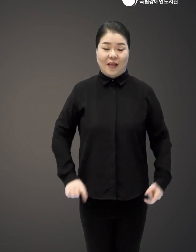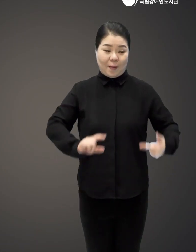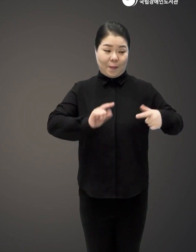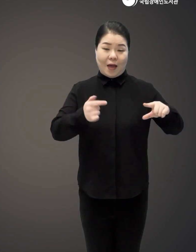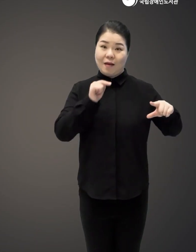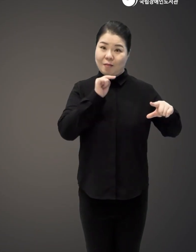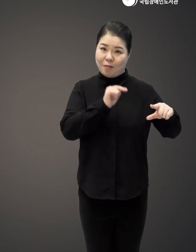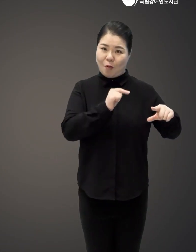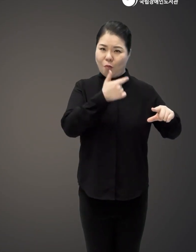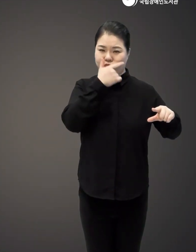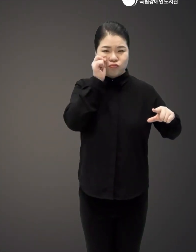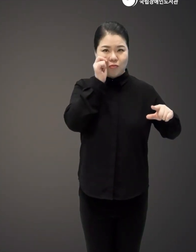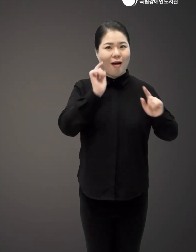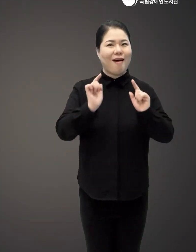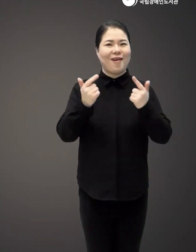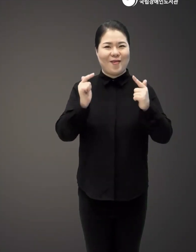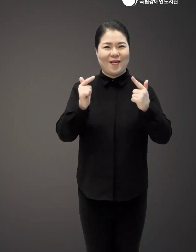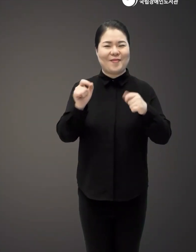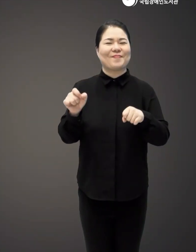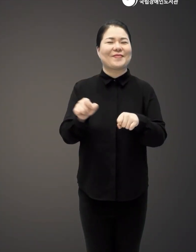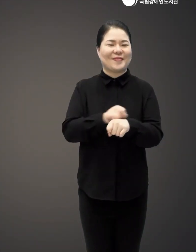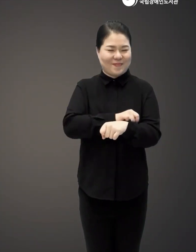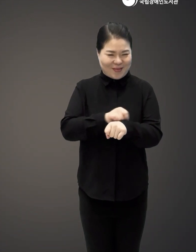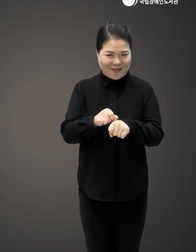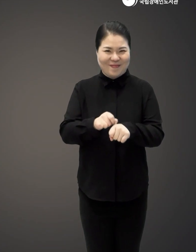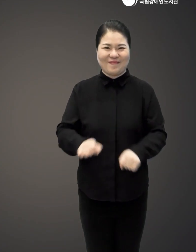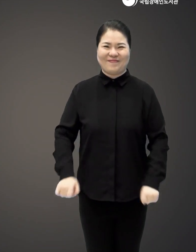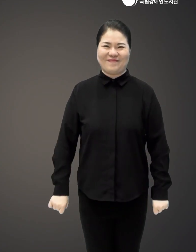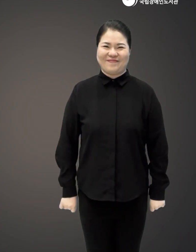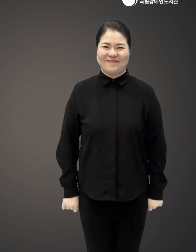and the gifts come and all the that and